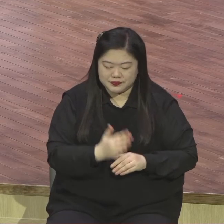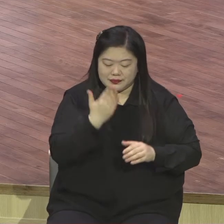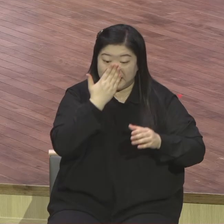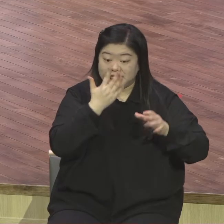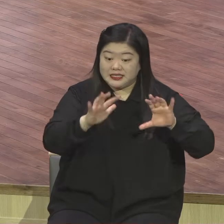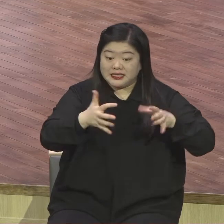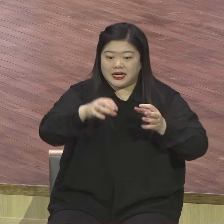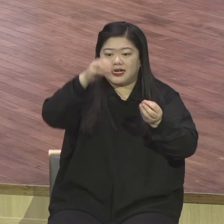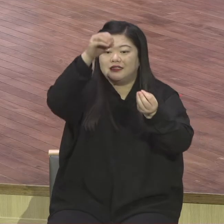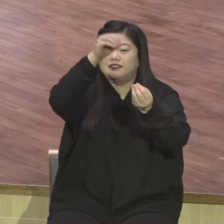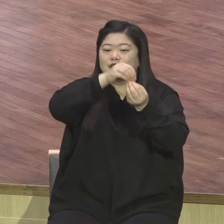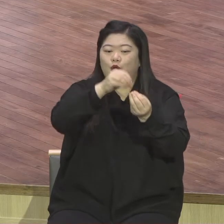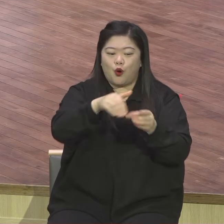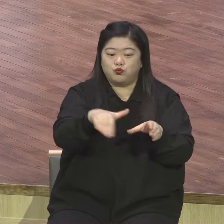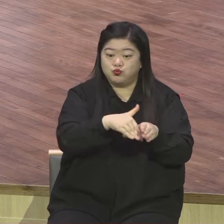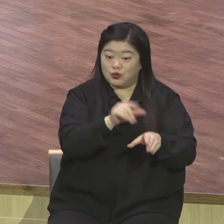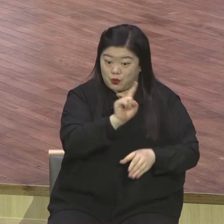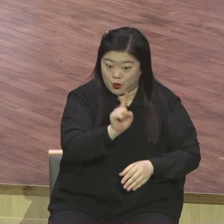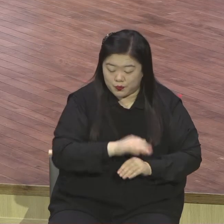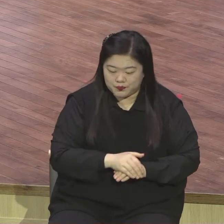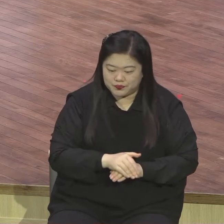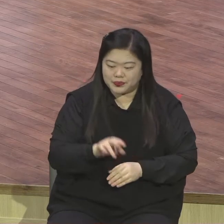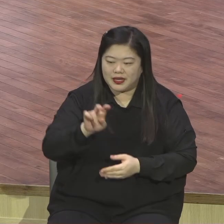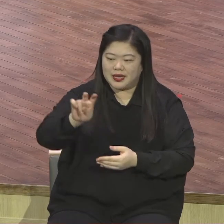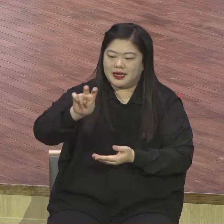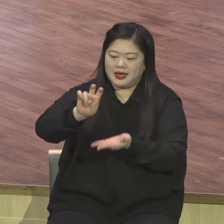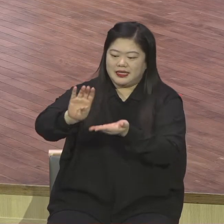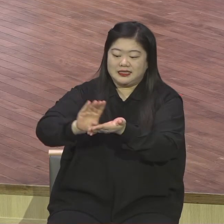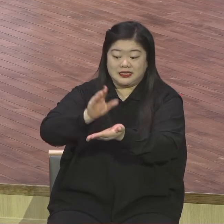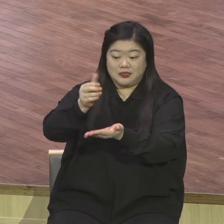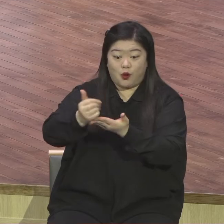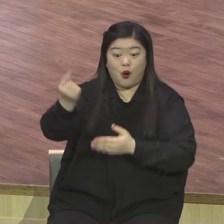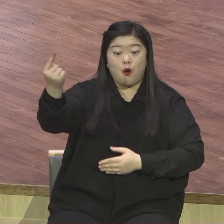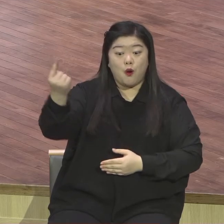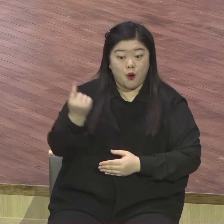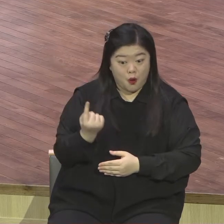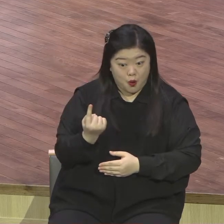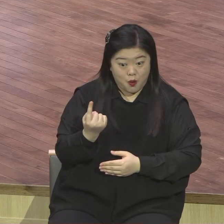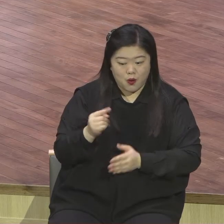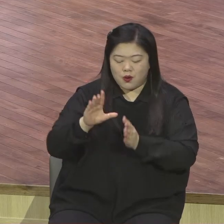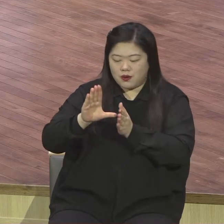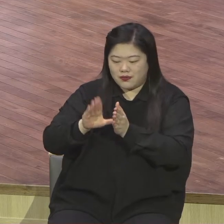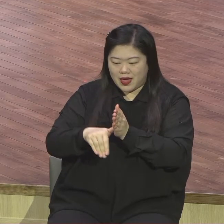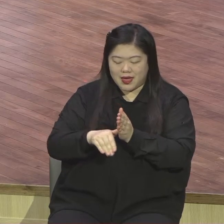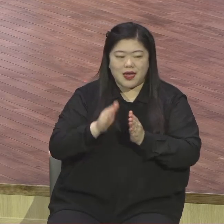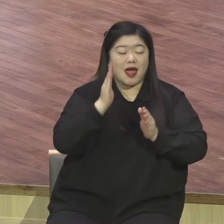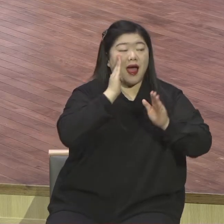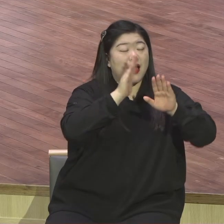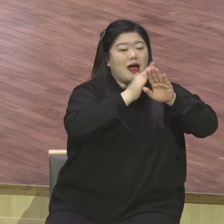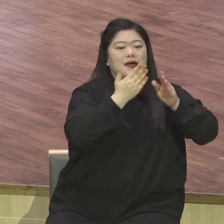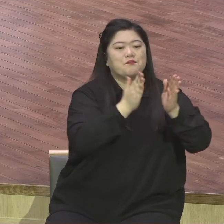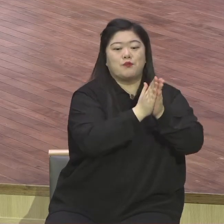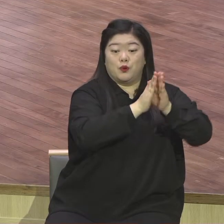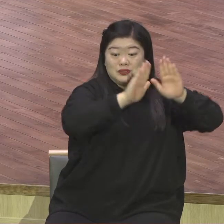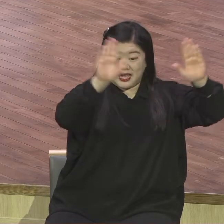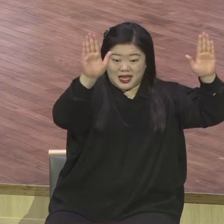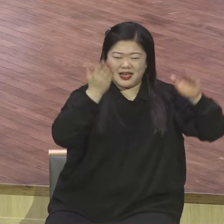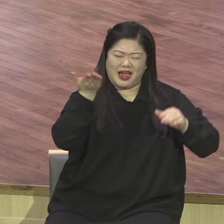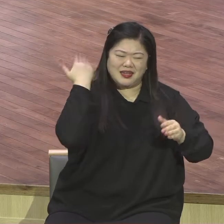메시아가 오시면 모세가 하늘에서 만나를 내려서 광야에 40년 동안